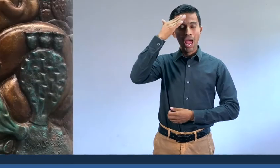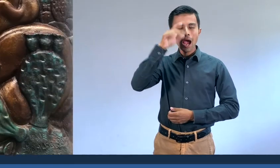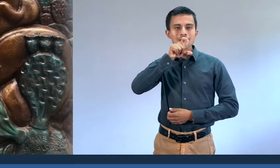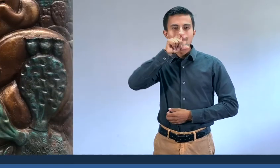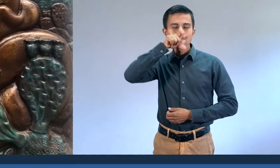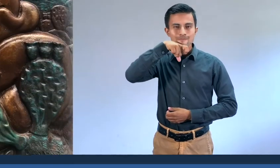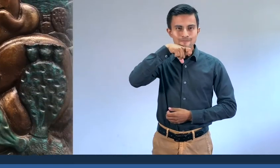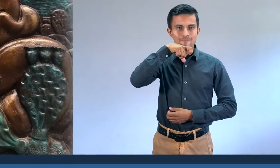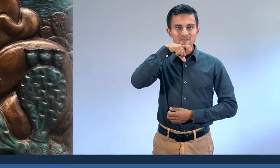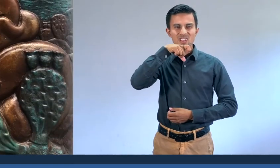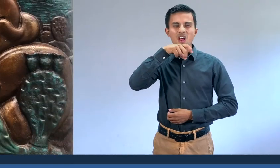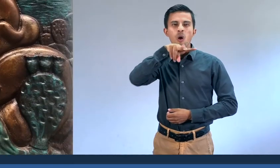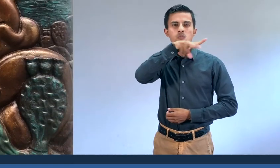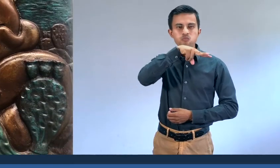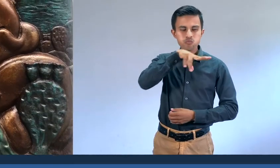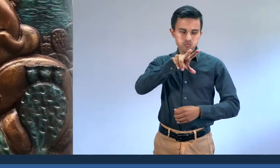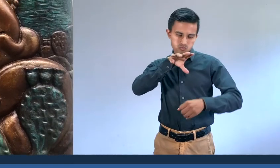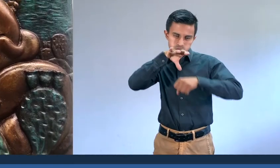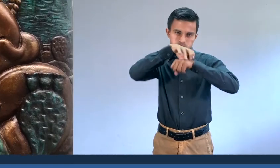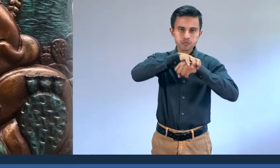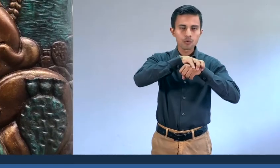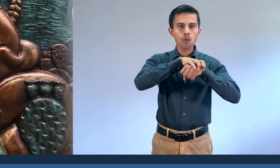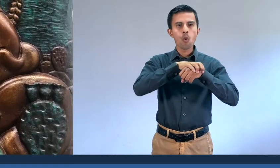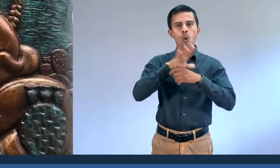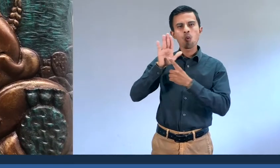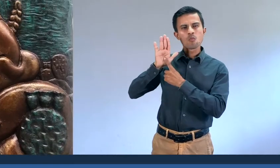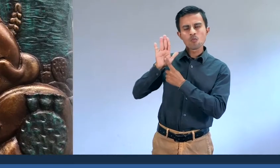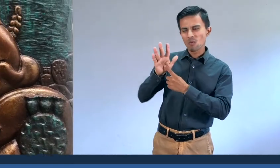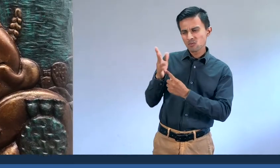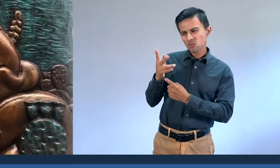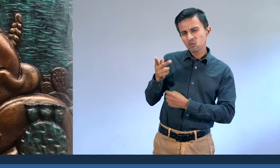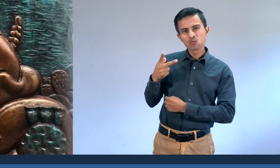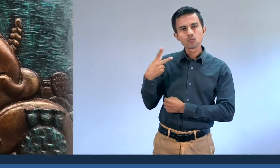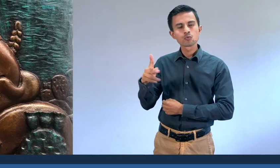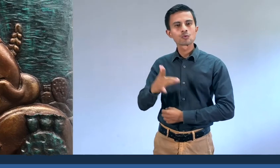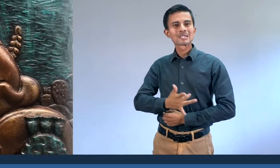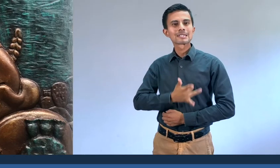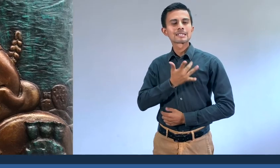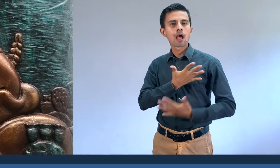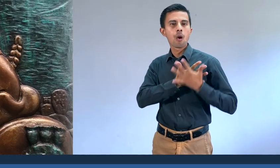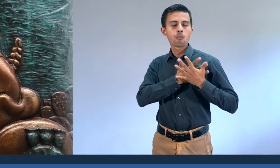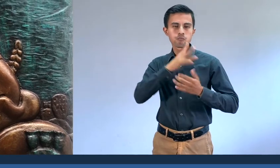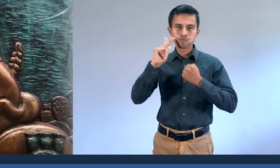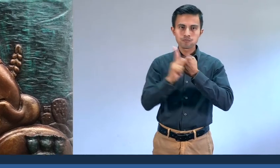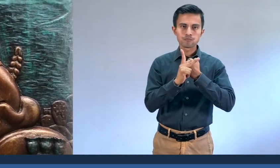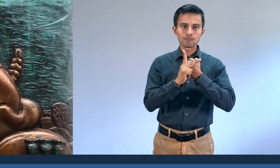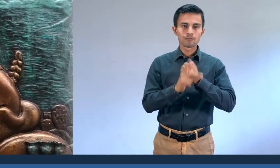Cabeza de águila devorando a la serpiente, como una muestra del nacionalismo que caracterizó su obra.